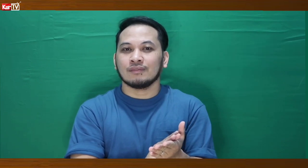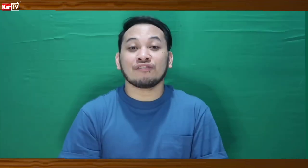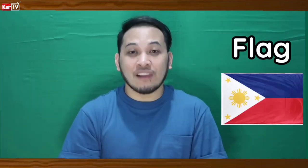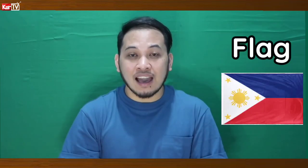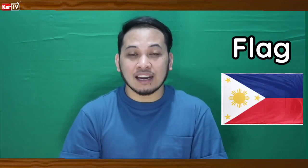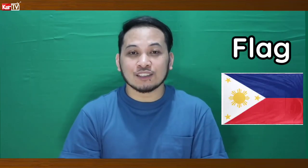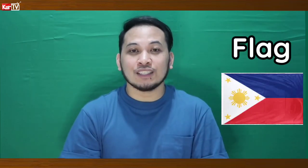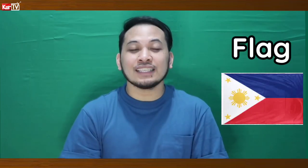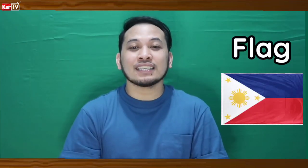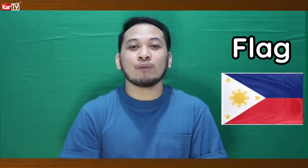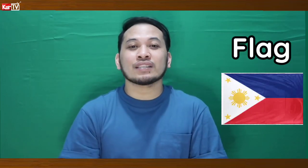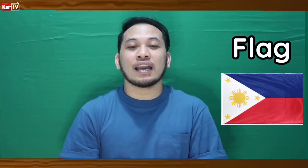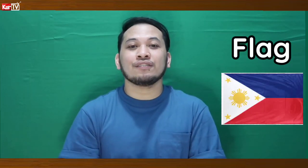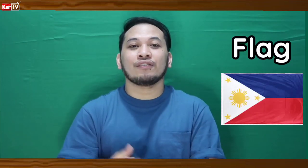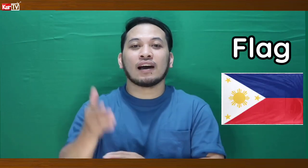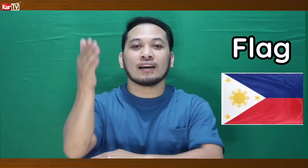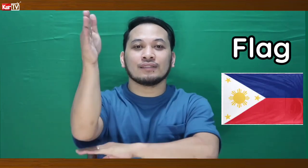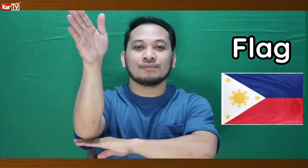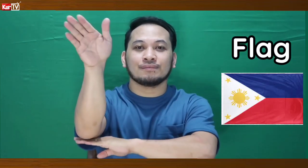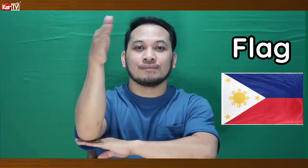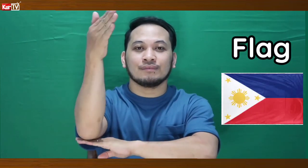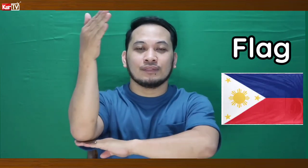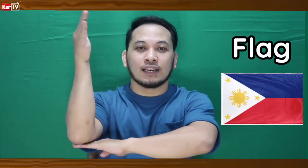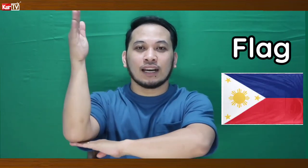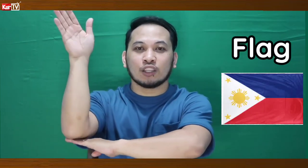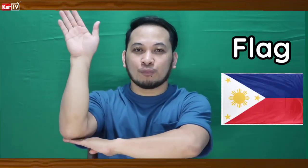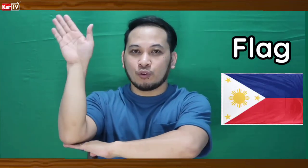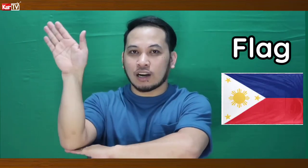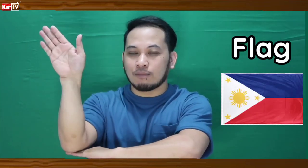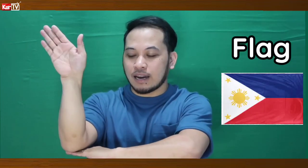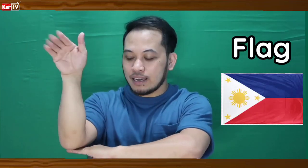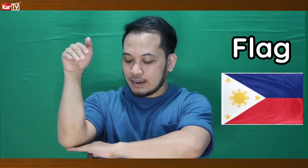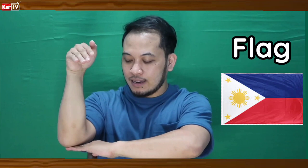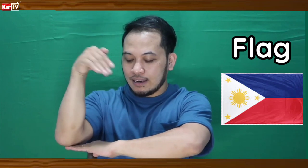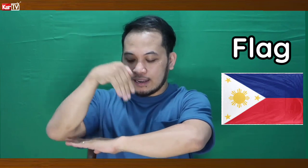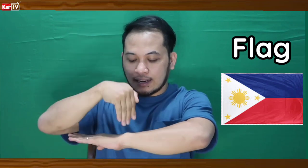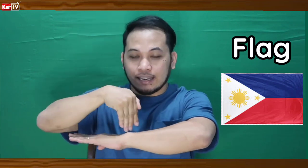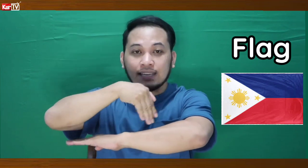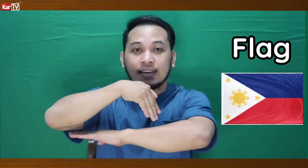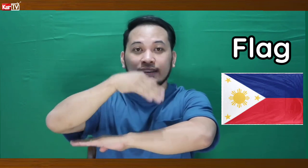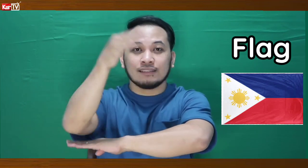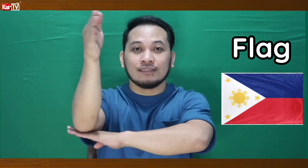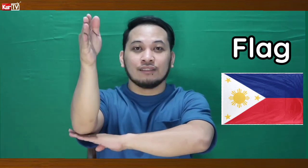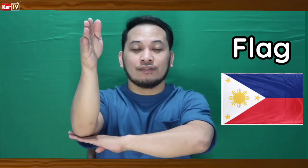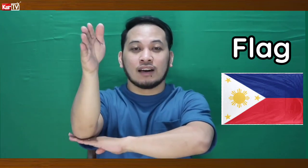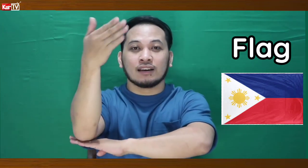So this is how we sign flag, nakaganyan ka po yung kamay, nakaganyan, flag